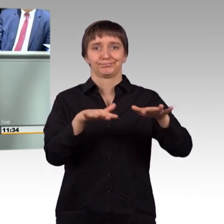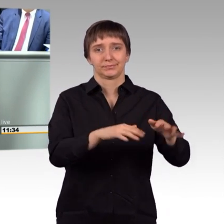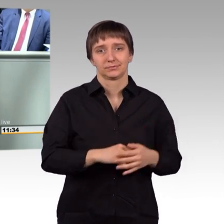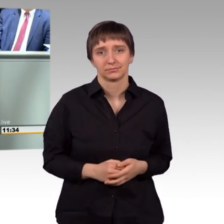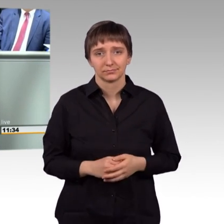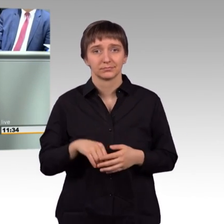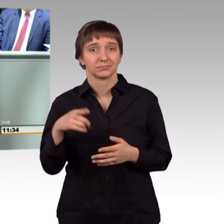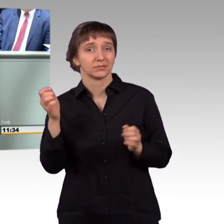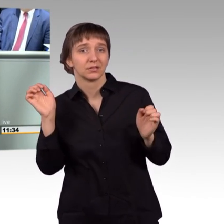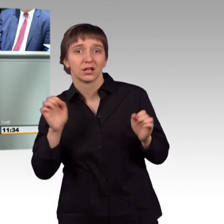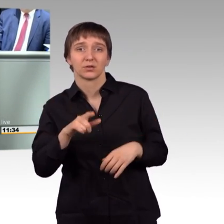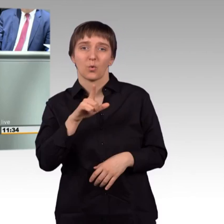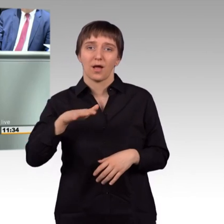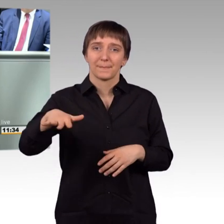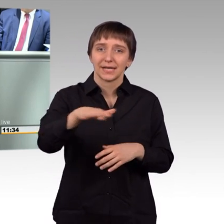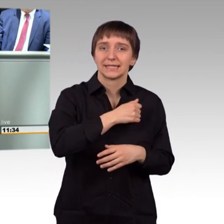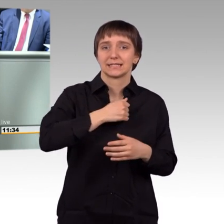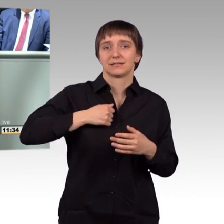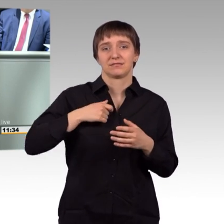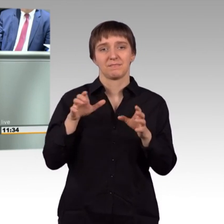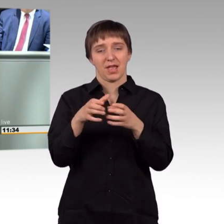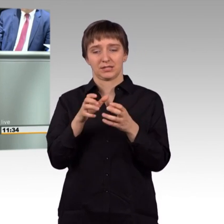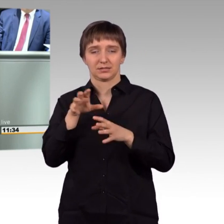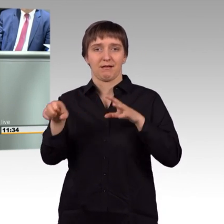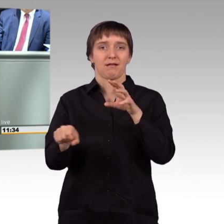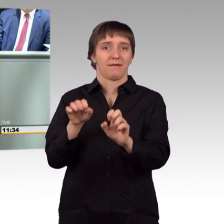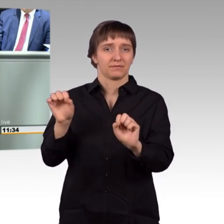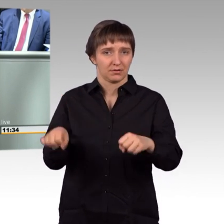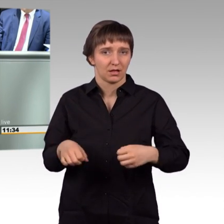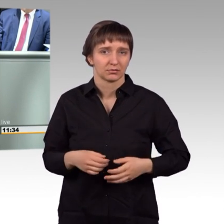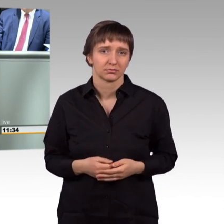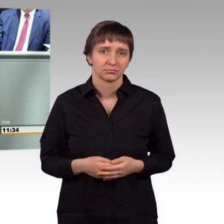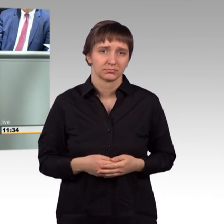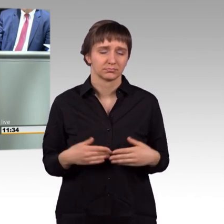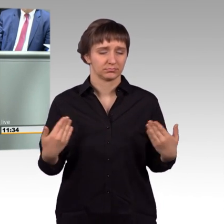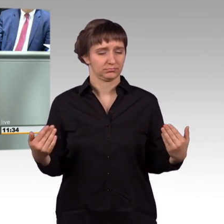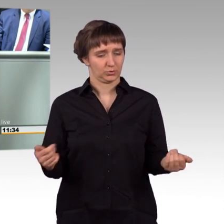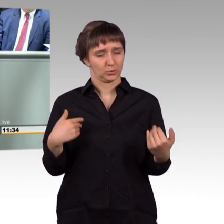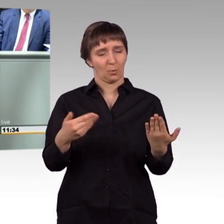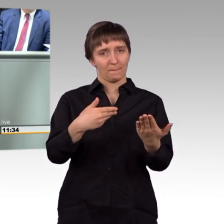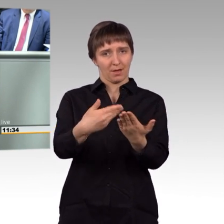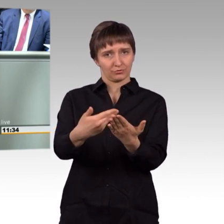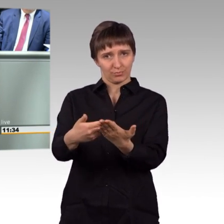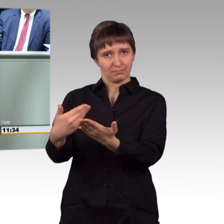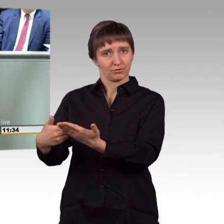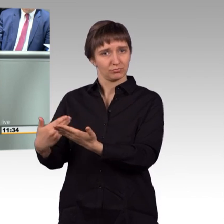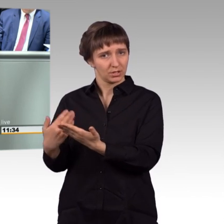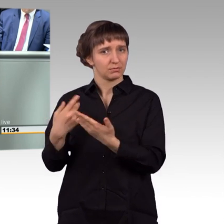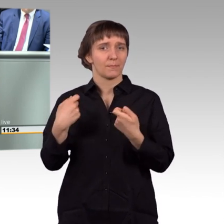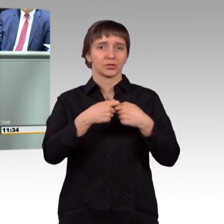Banden. Und die Frage ist, warum hatte die Bundesregierung aus diesen Beispielen nichts gelernt? Warum hat